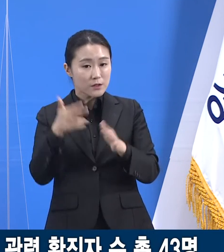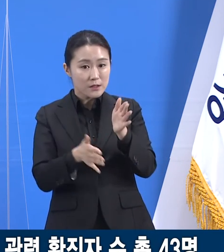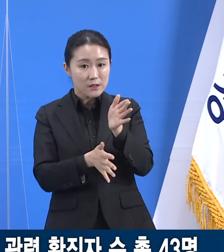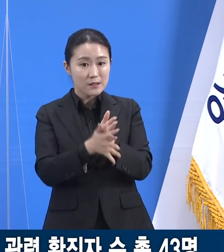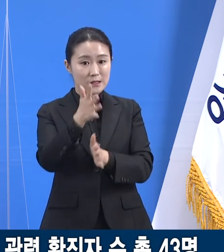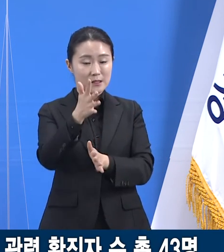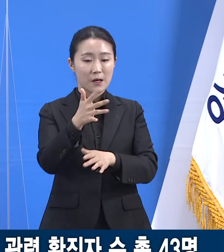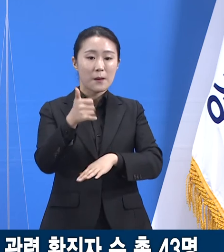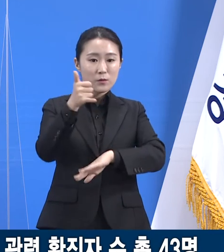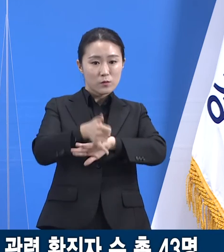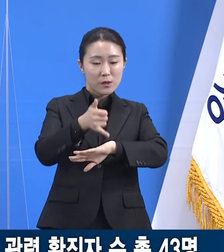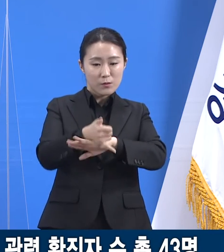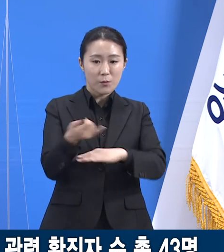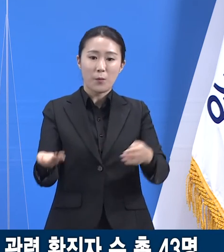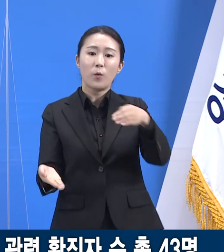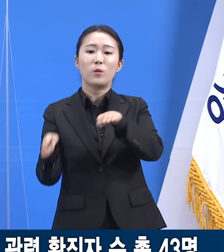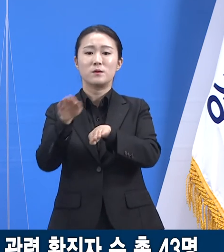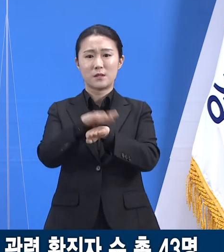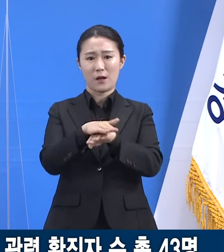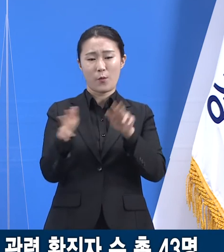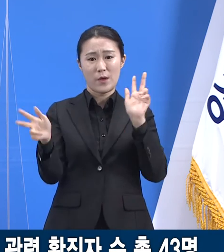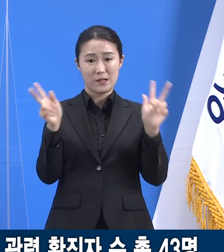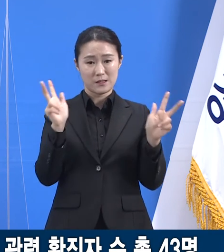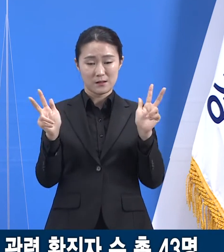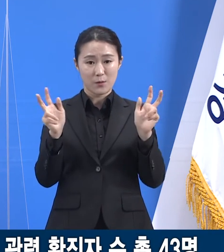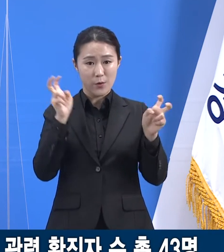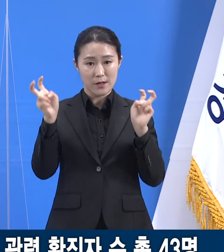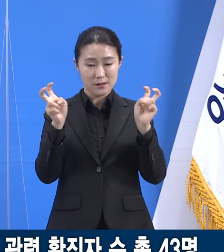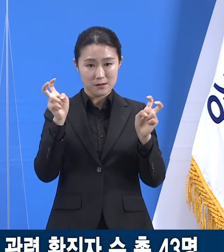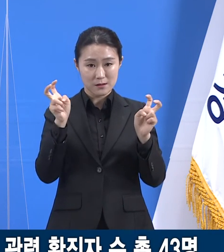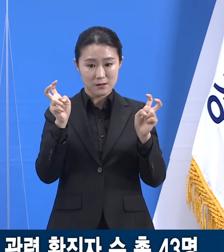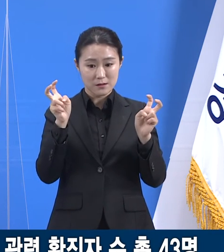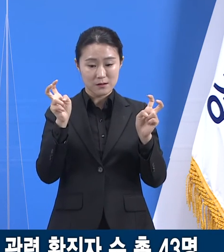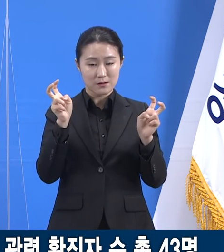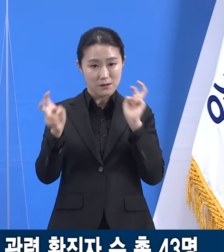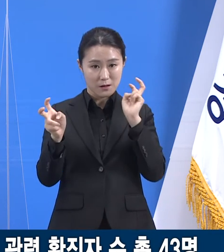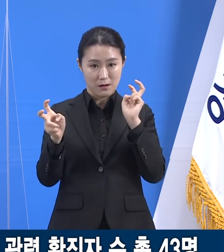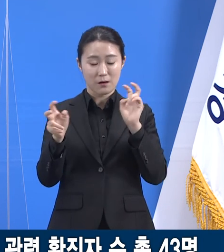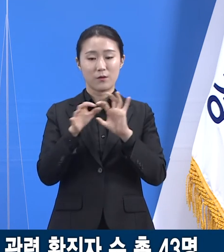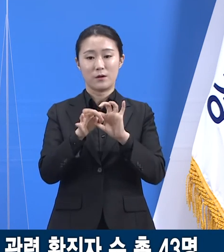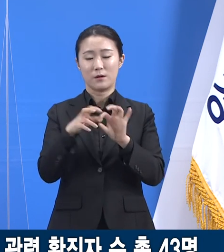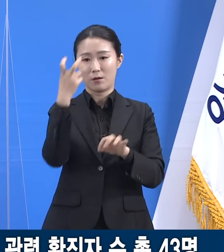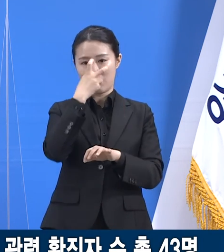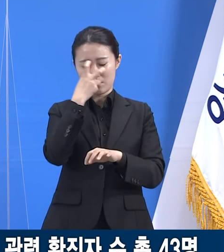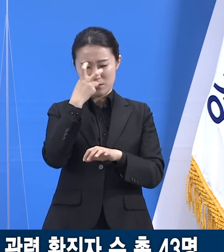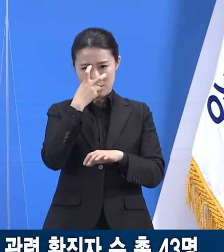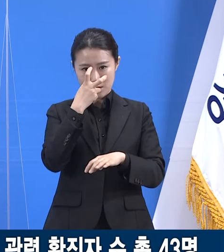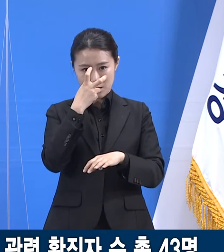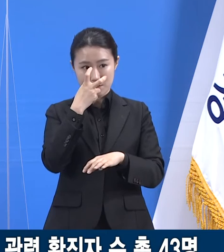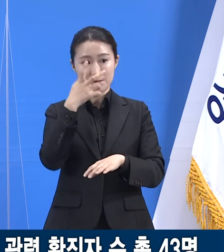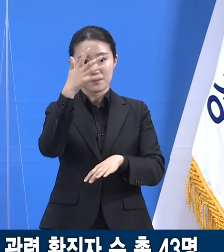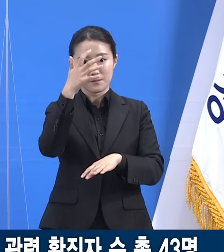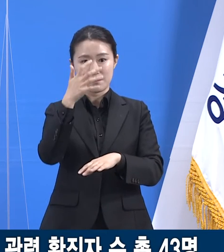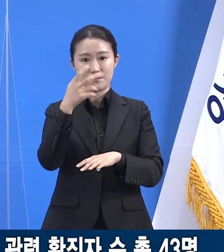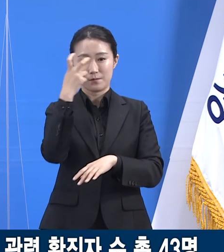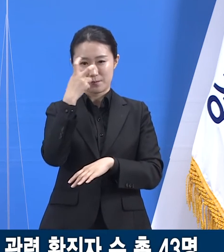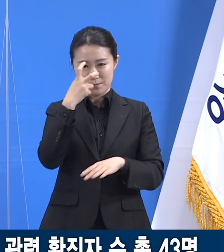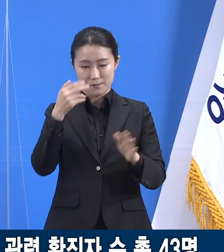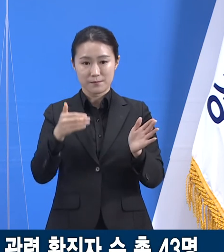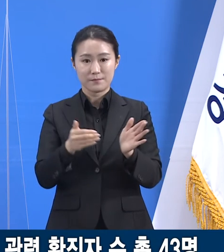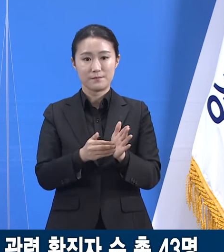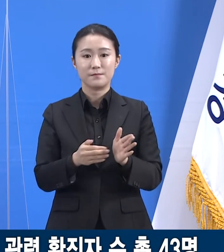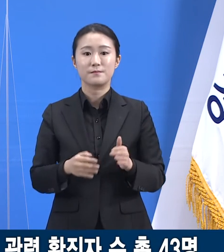확인되었습니다. 이에 5일부터 16일까지 이틀 동안 관련자를 대상으로 검사를 진행하였습니다.